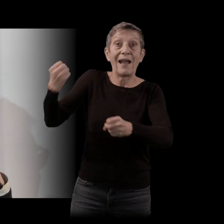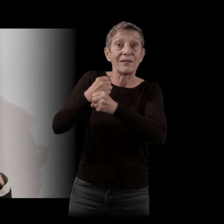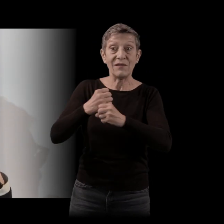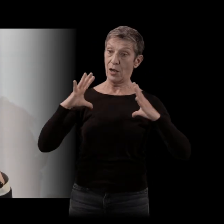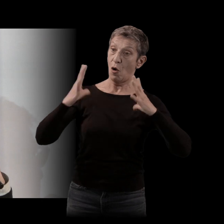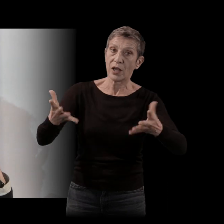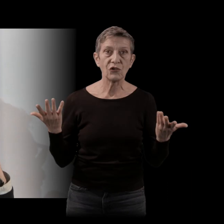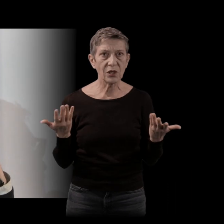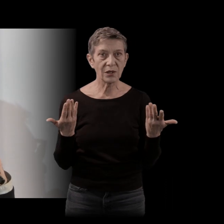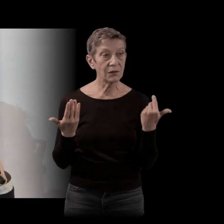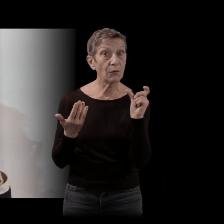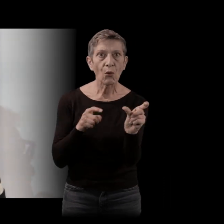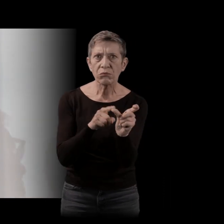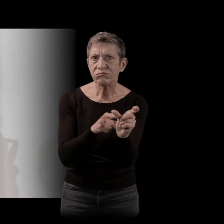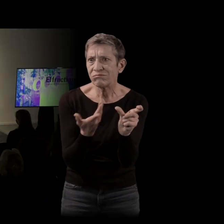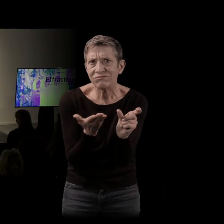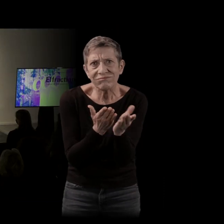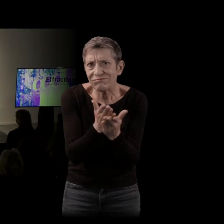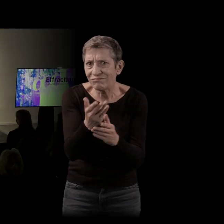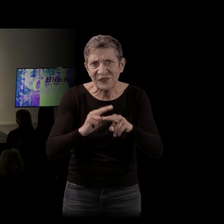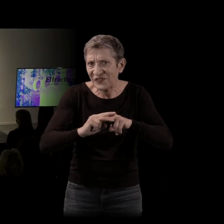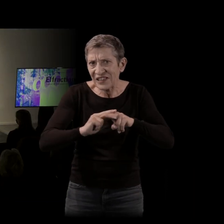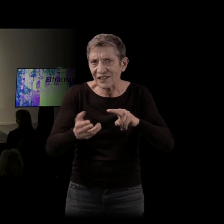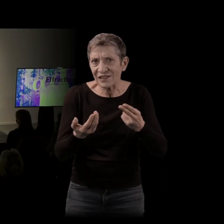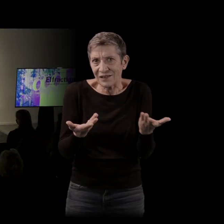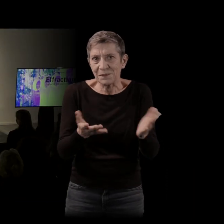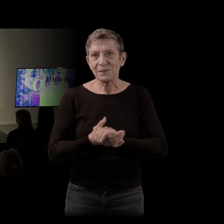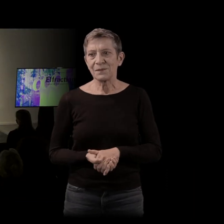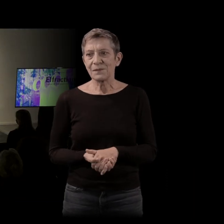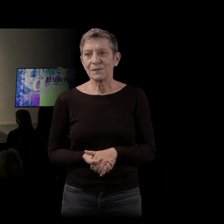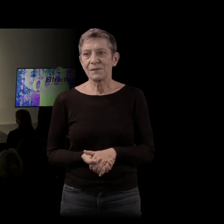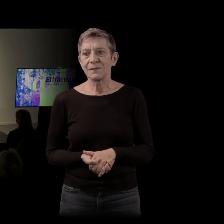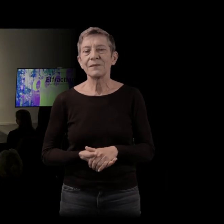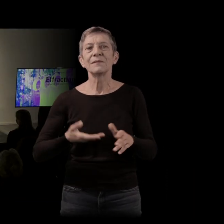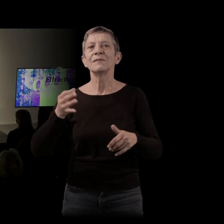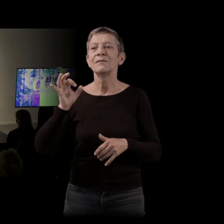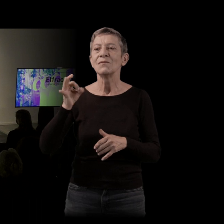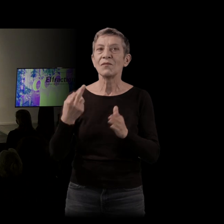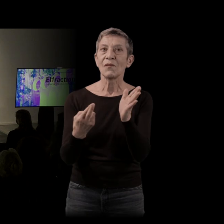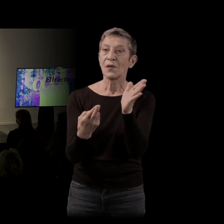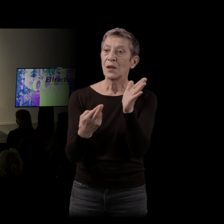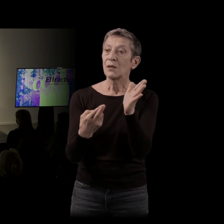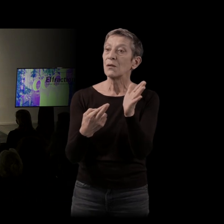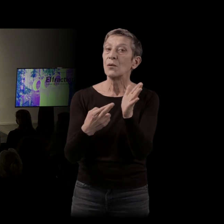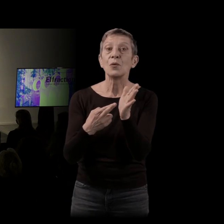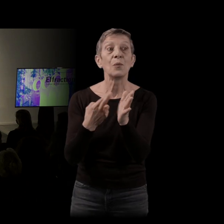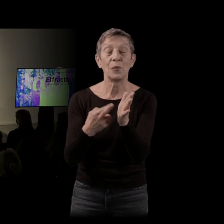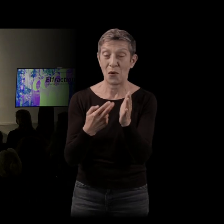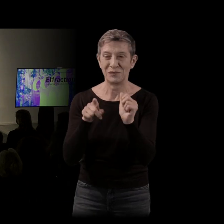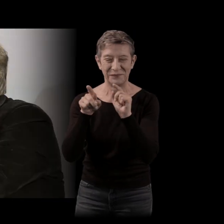à tourner à vide et sont vides de sens. Justement, ça aussi, on va l'évoquer dans votre roman, notamment dans votre emploi des anglicismes qu'on retrouve